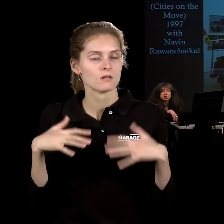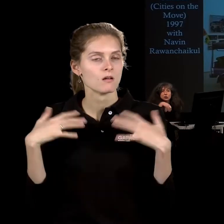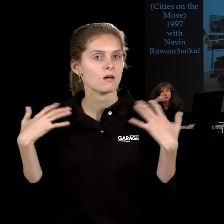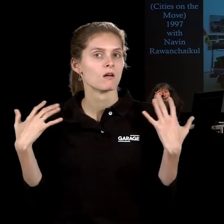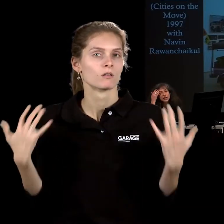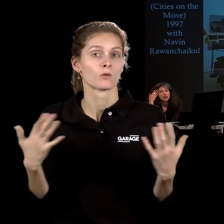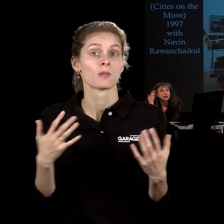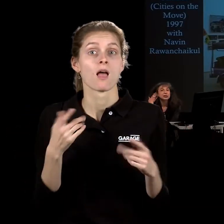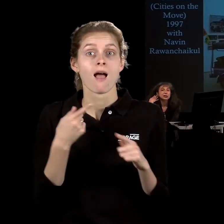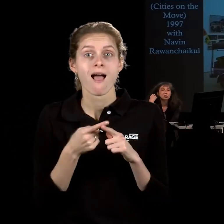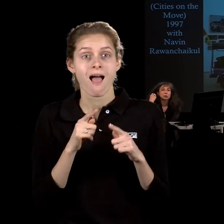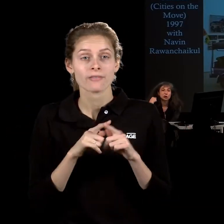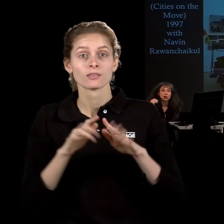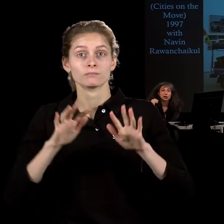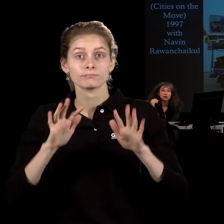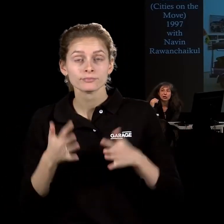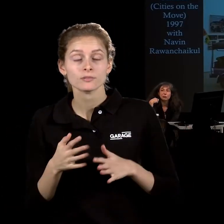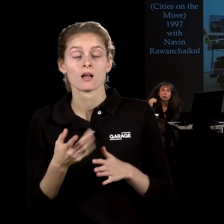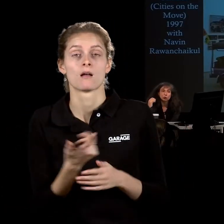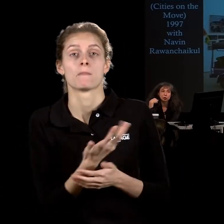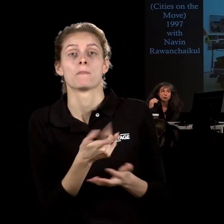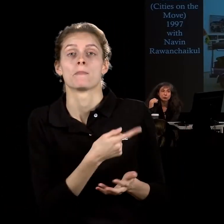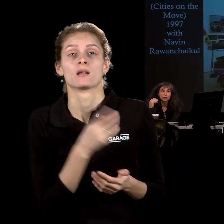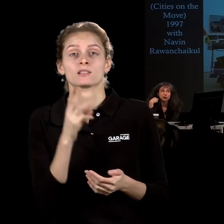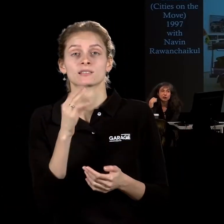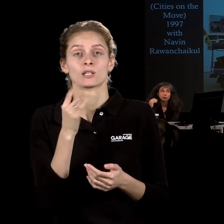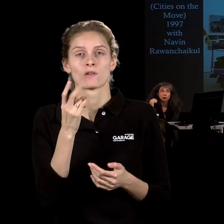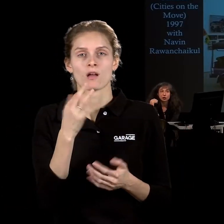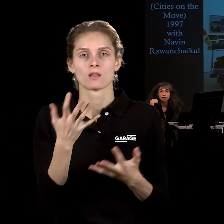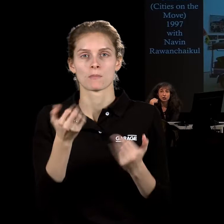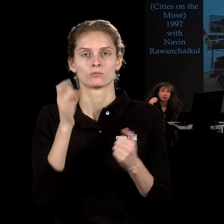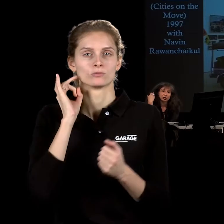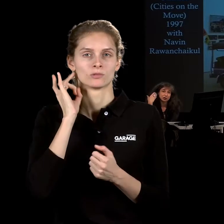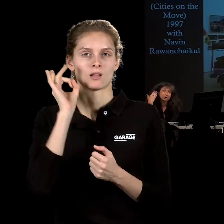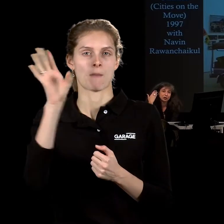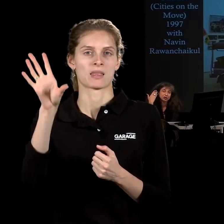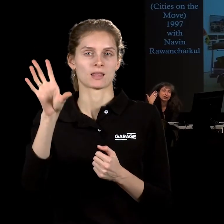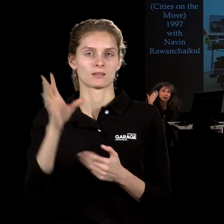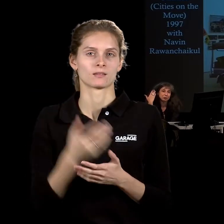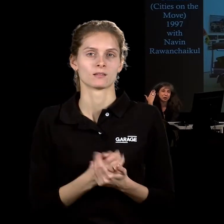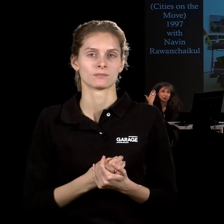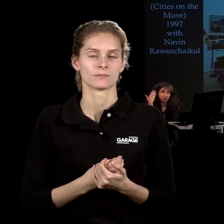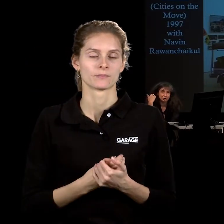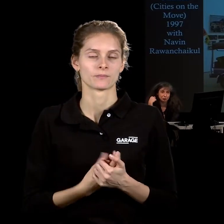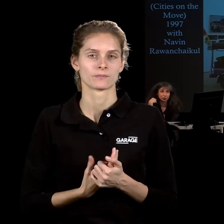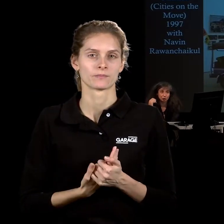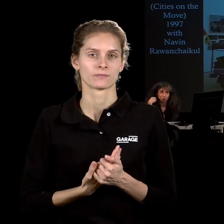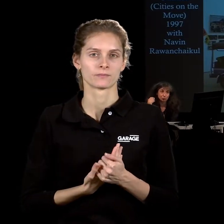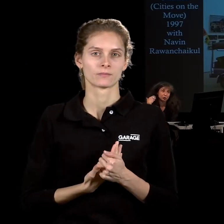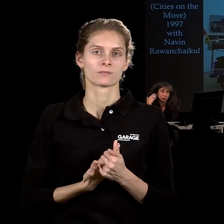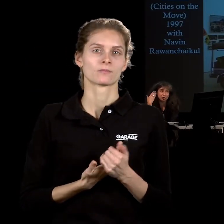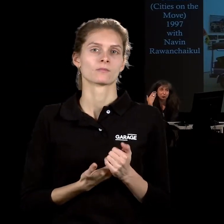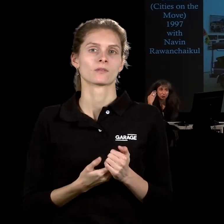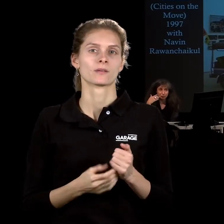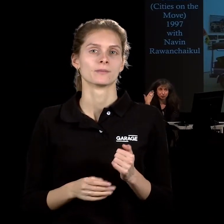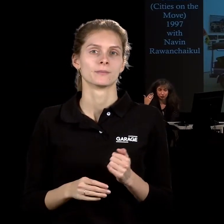царование знаменитым. И тема путешествий, культурного обмена, для него такая, наверное, более важная, чем история, что